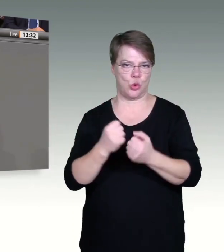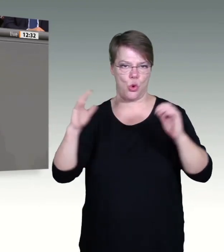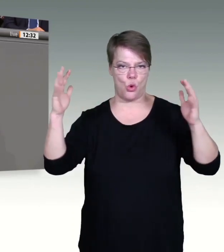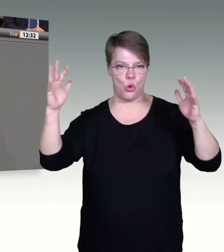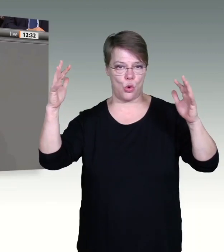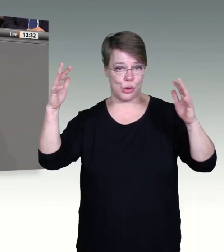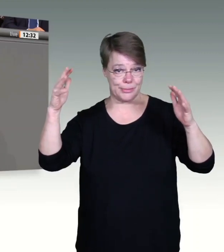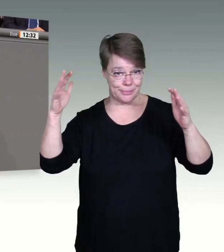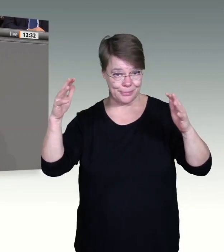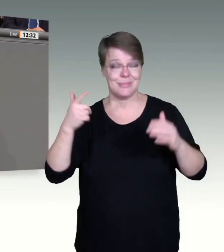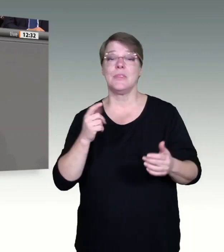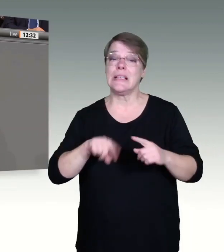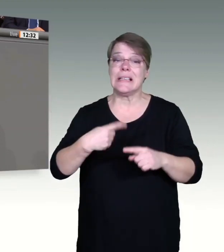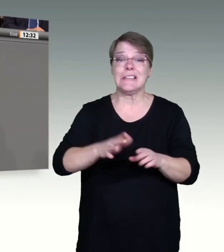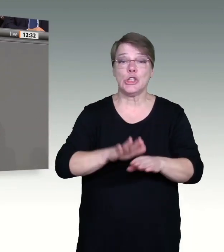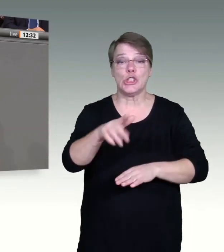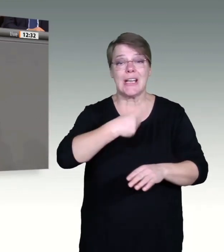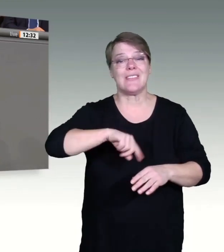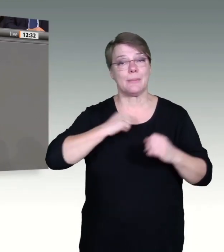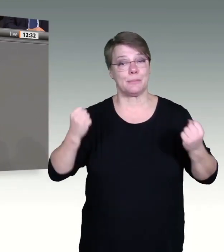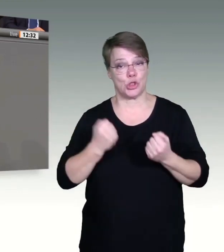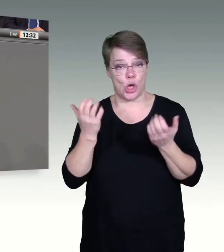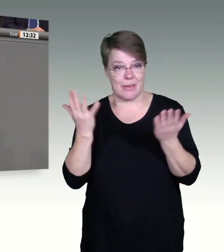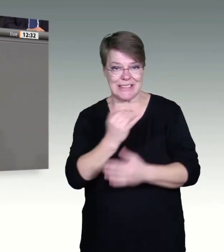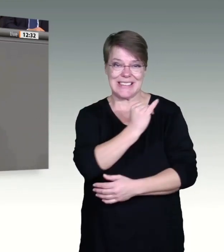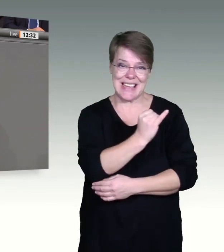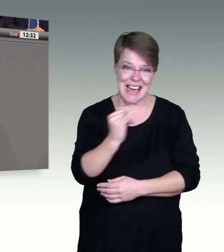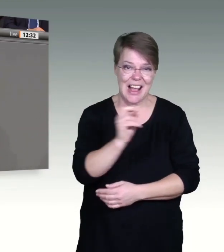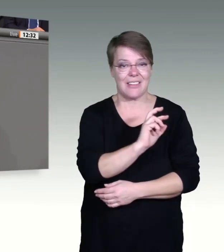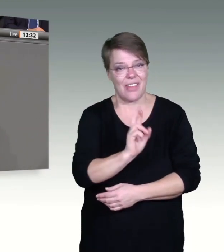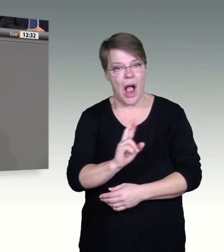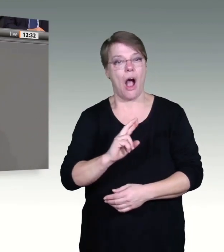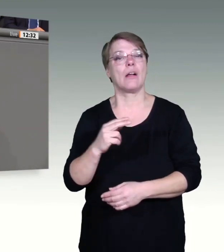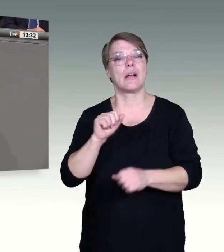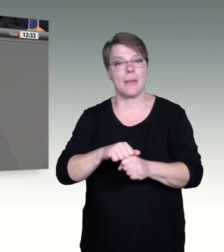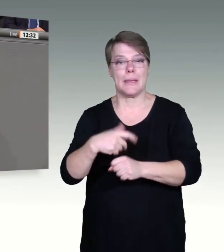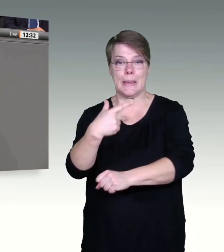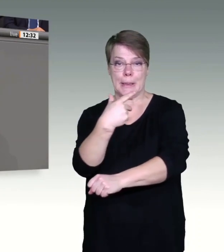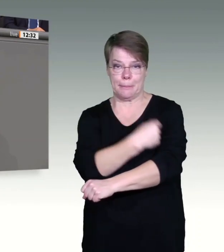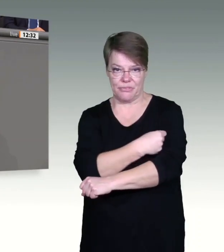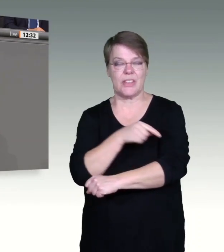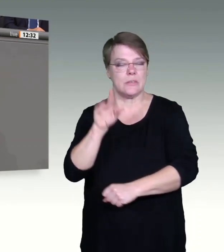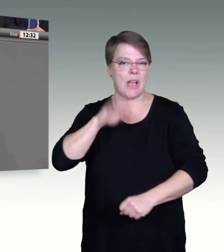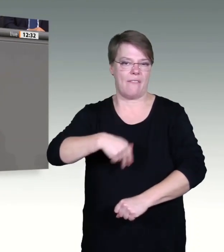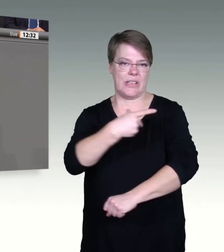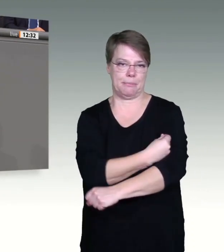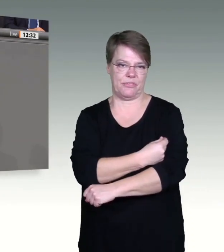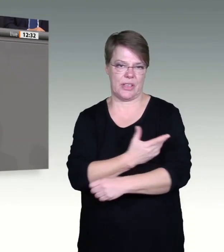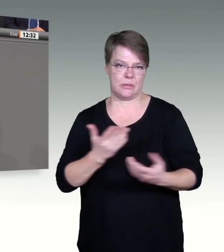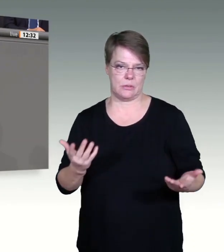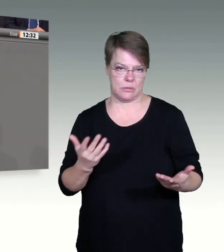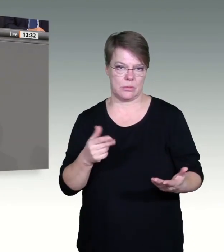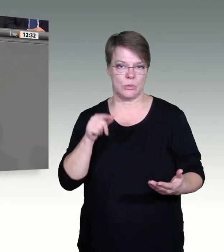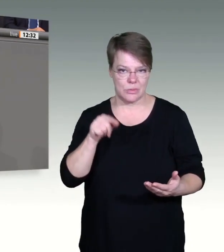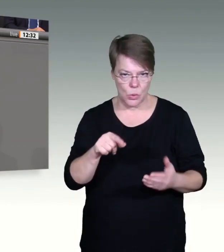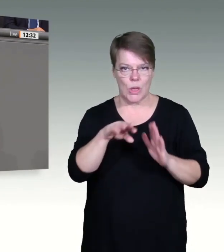zum Impfen und zum Boostern, meine Damen und Herren. Abschließend noch zur einrichtungsbezogenen Impfpflicht. Seit jeher war